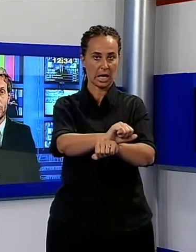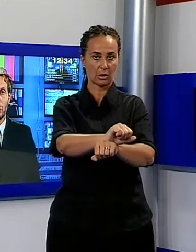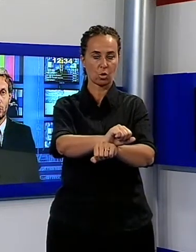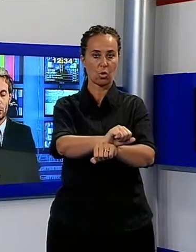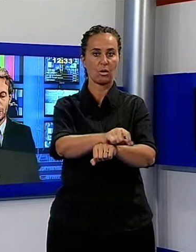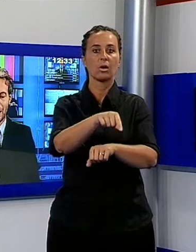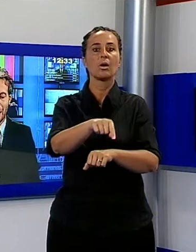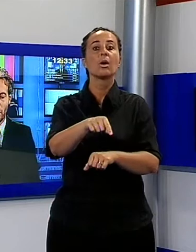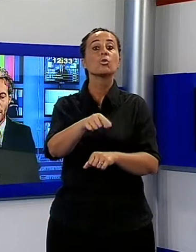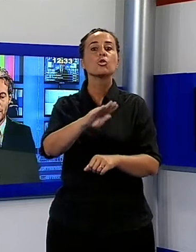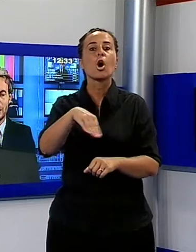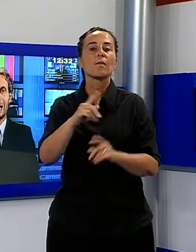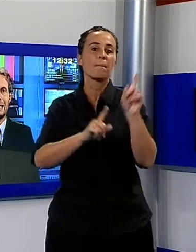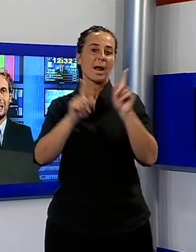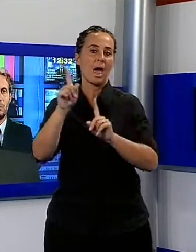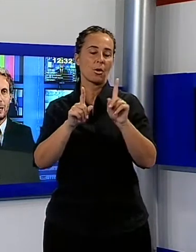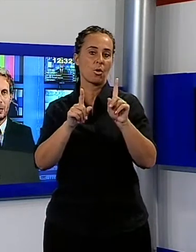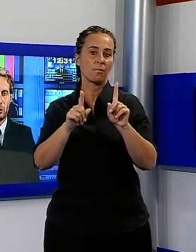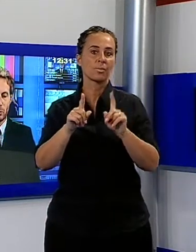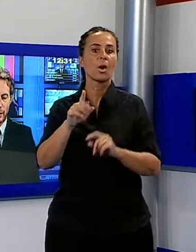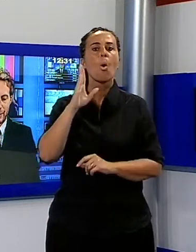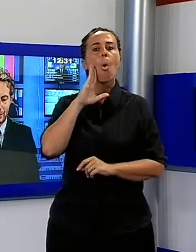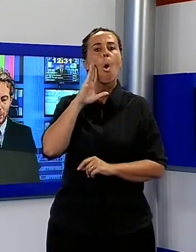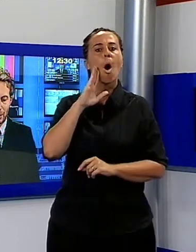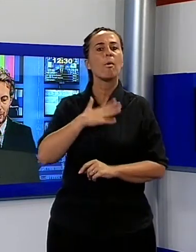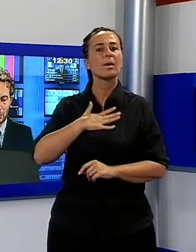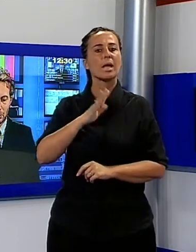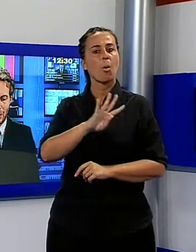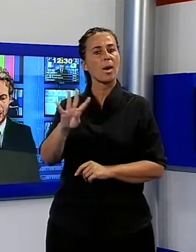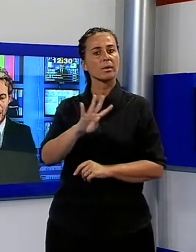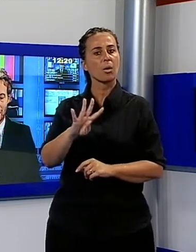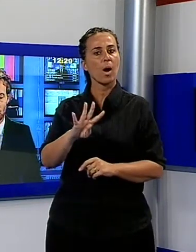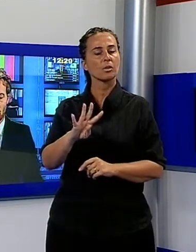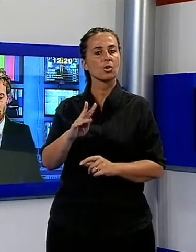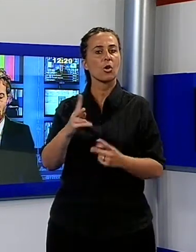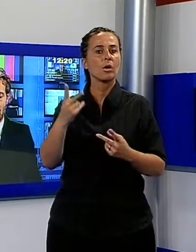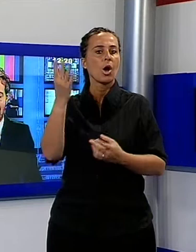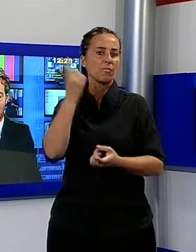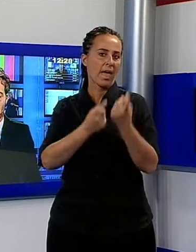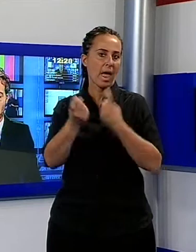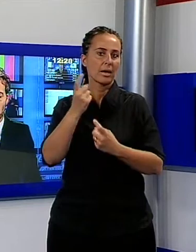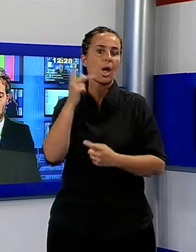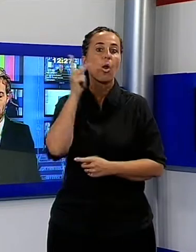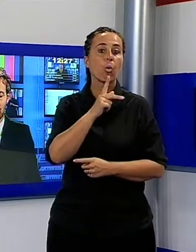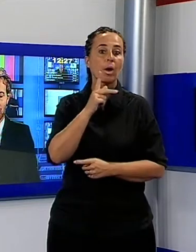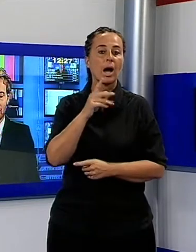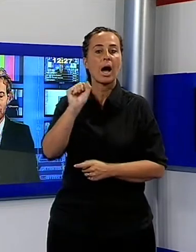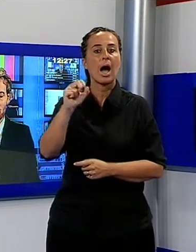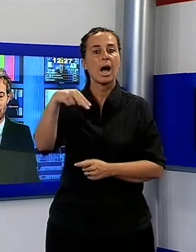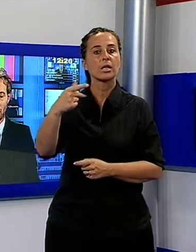lusso di Milano. Si tratta di un manager lucchese di 44 anni, Antonio Amatuzzo. L'ordine di carcerazione